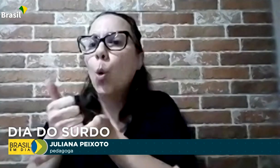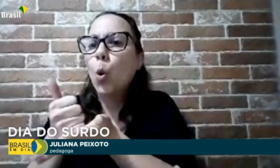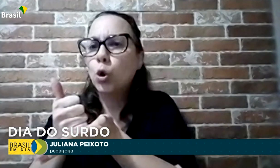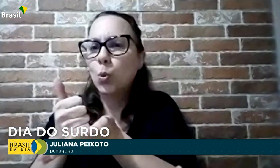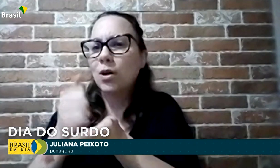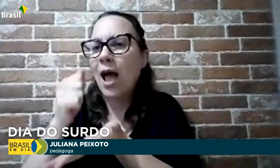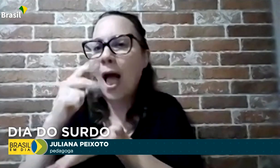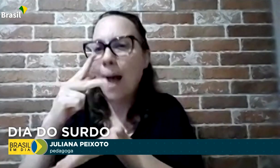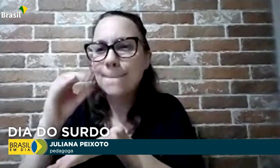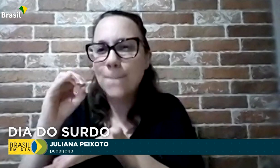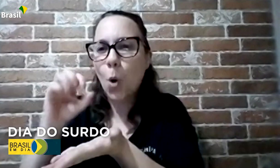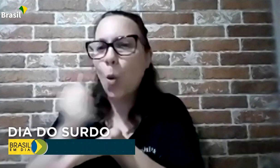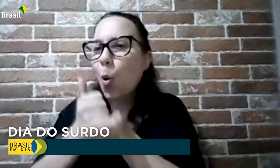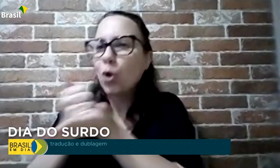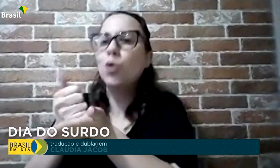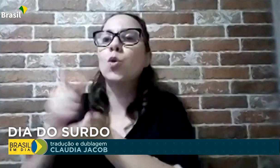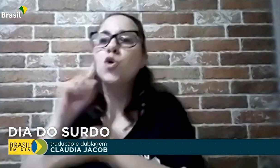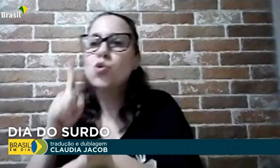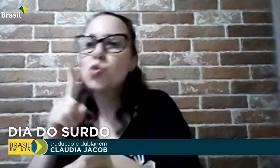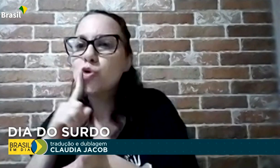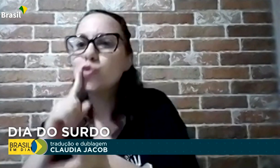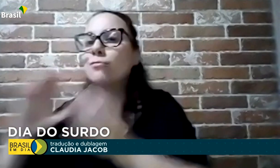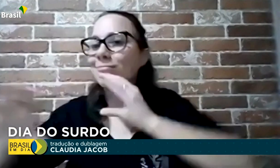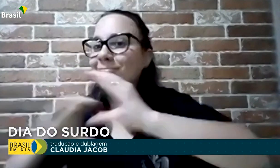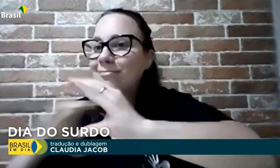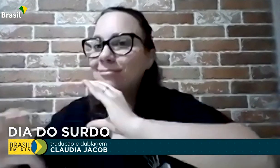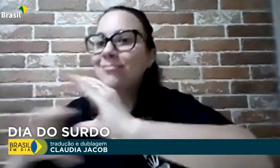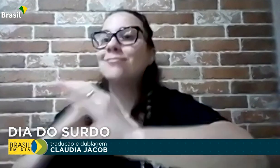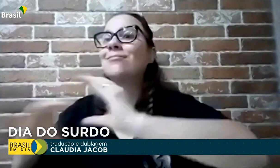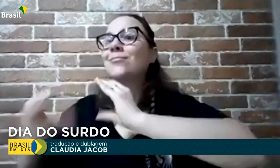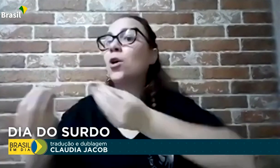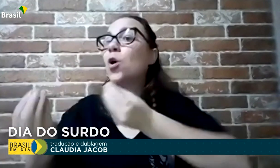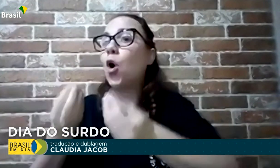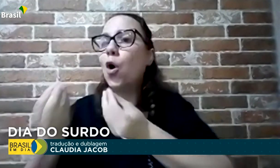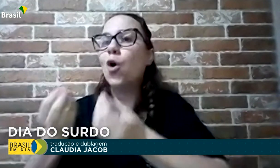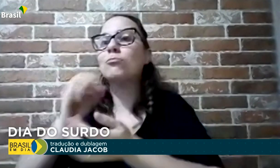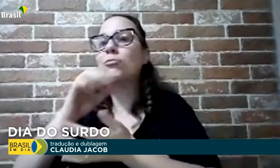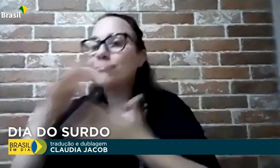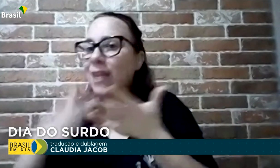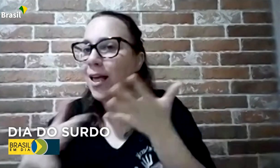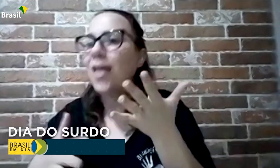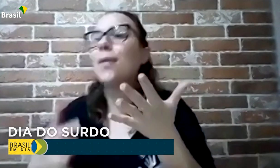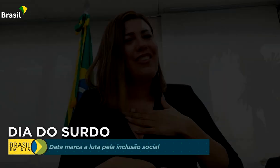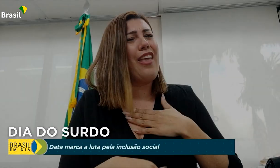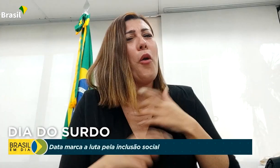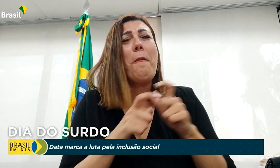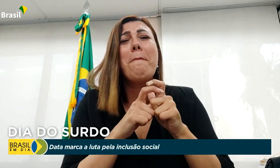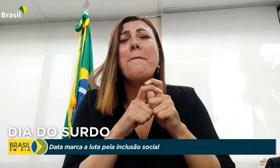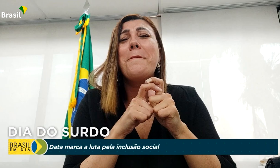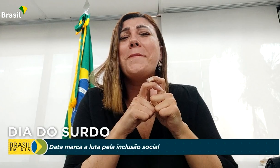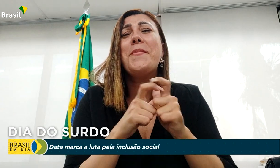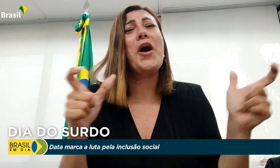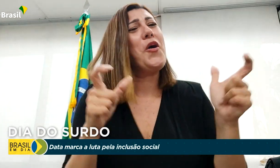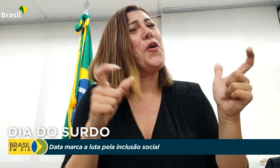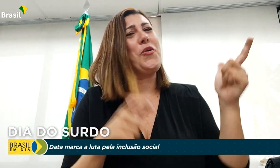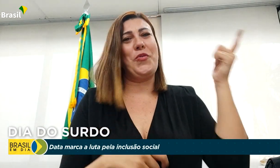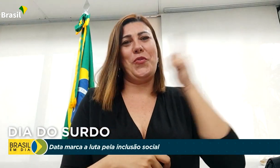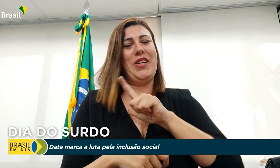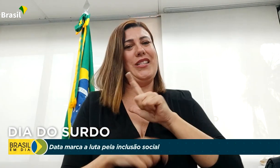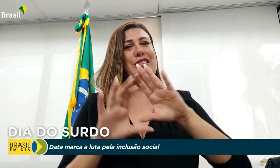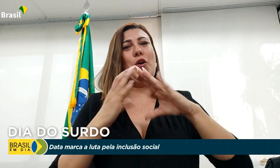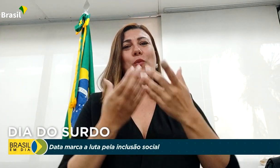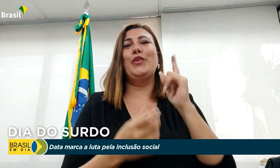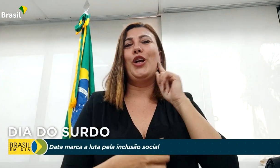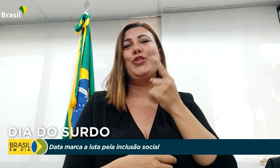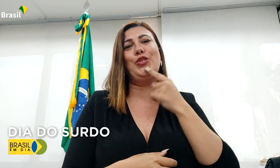casa, assumindo o papel de apoiadores da alfabetização dessas crianças. Para mim, a maior